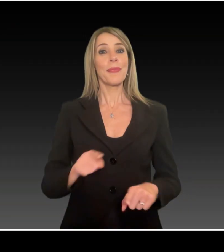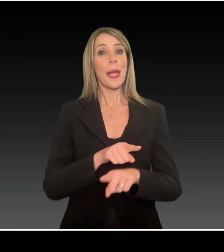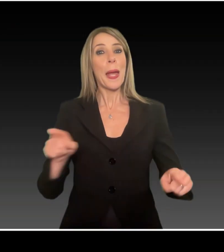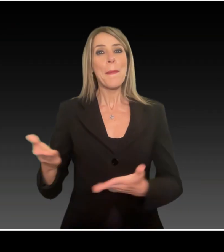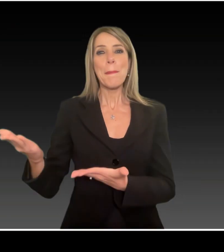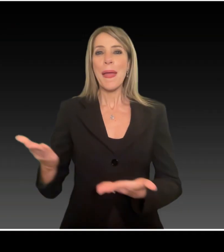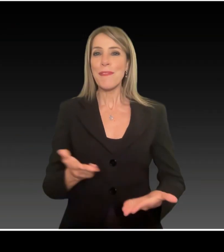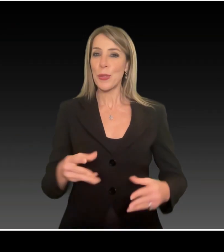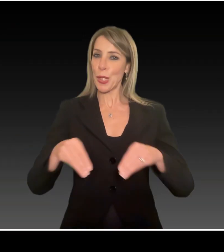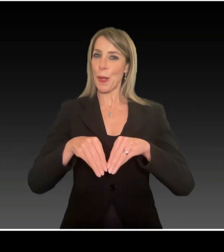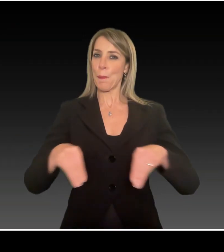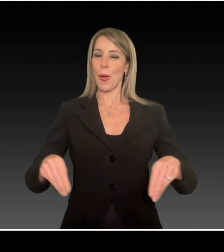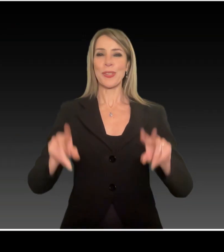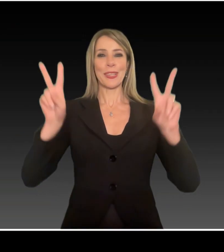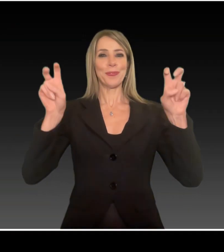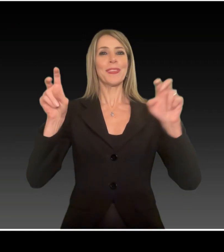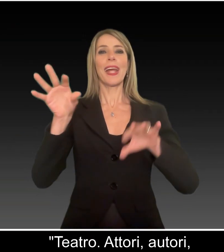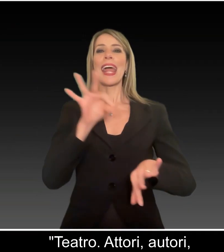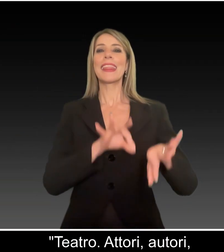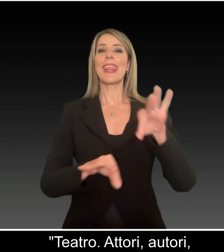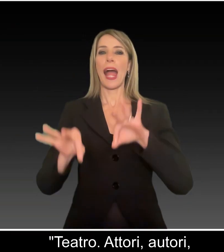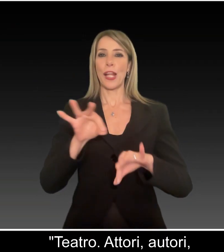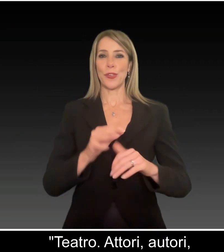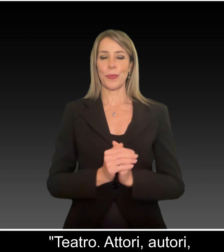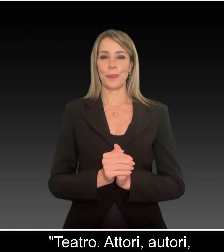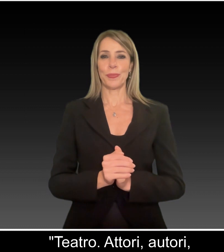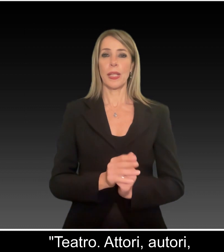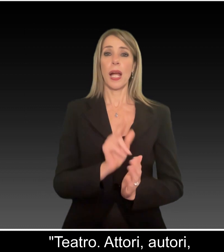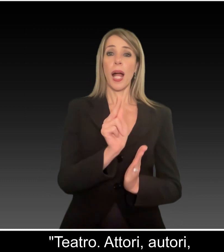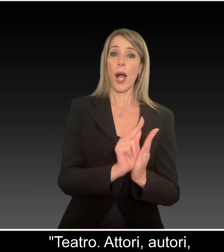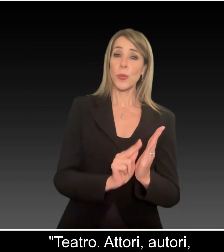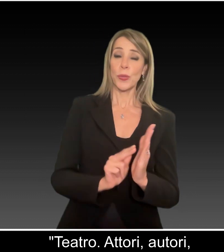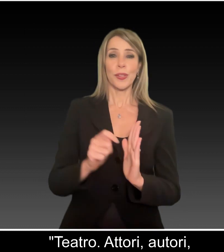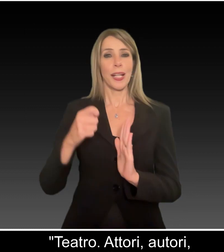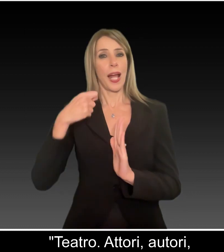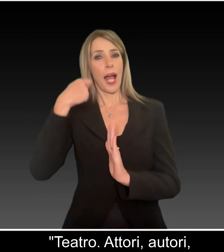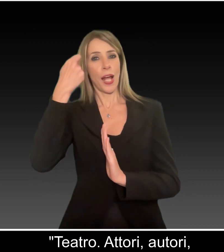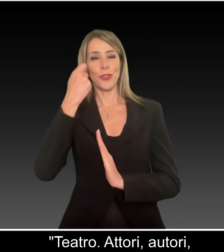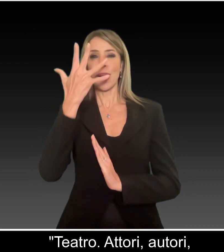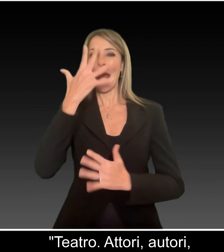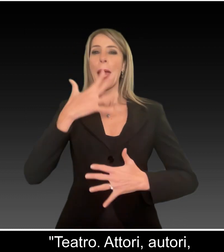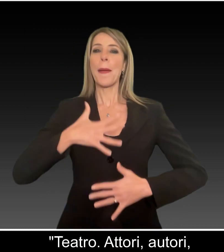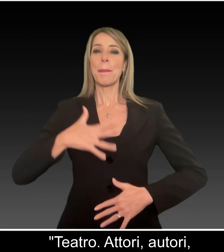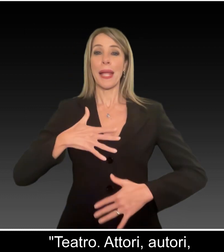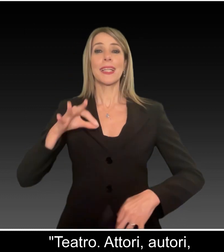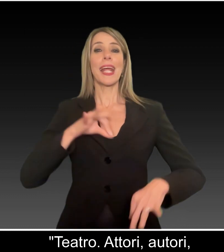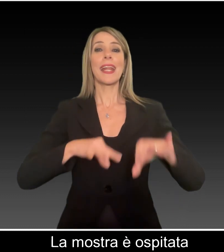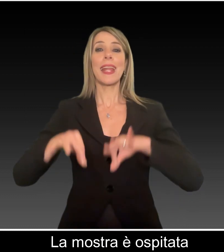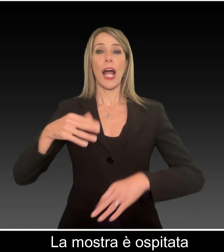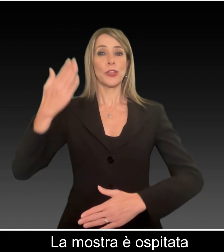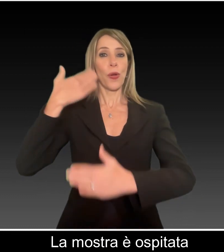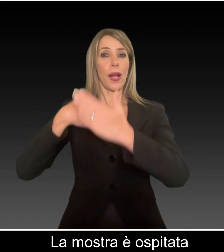Benvenuti alla mostra Teatro. Autori, attori, maschere della scena antica,